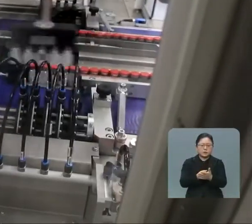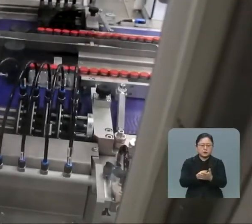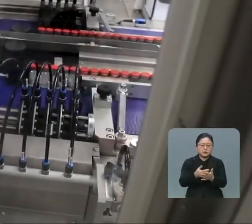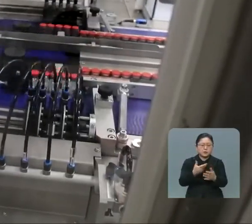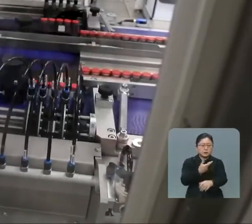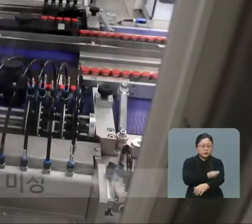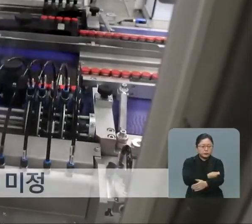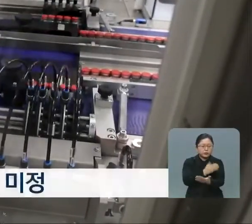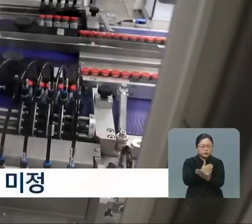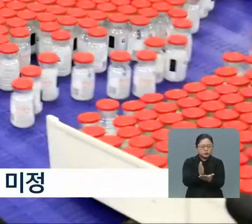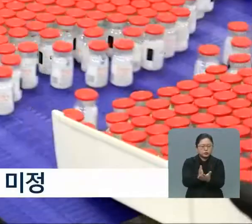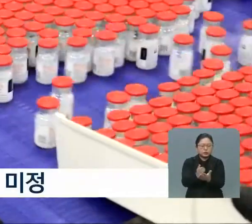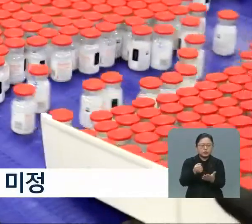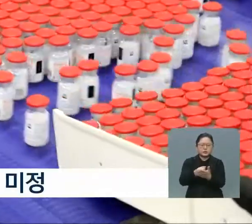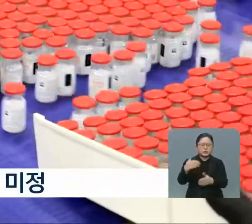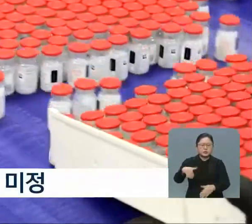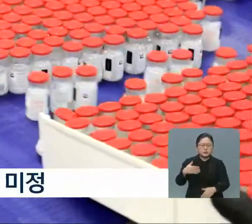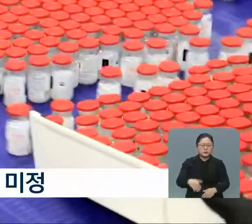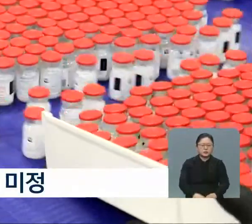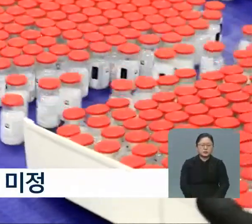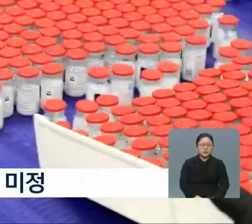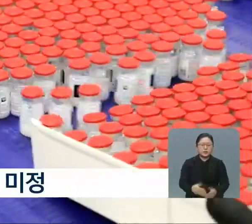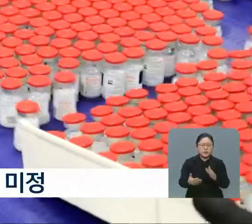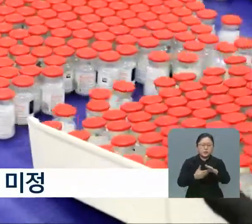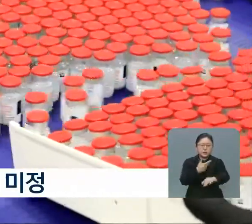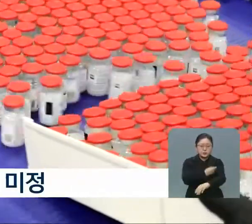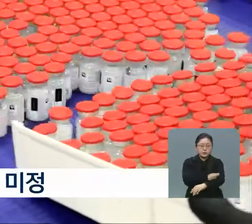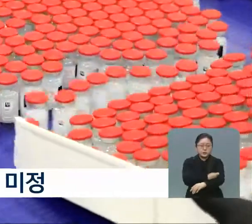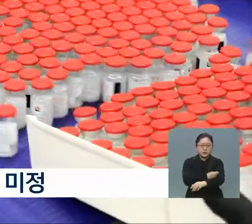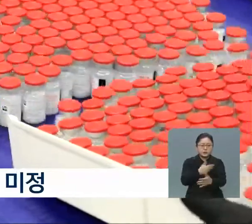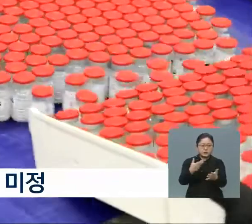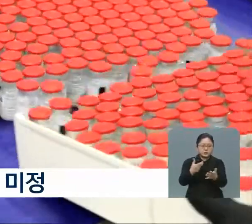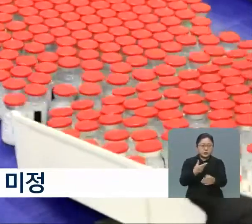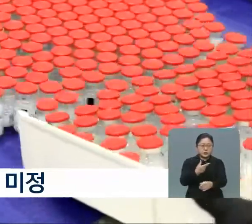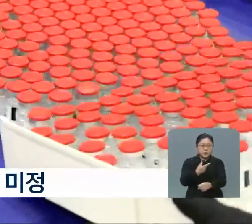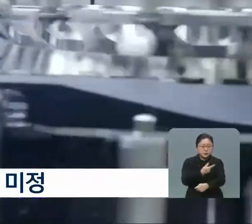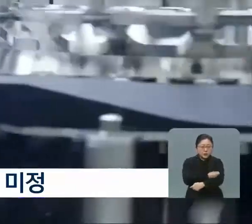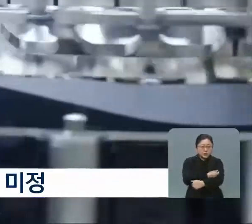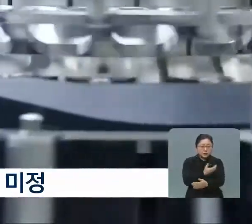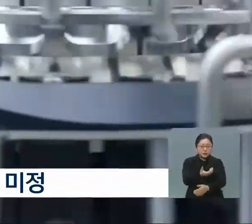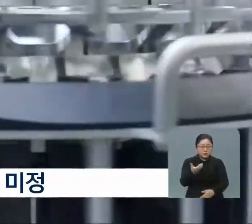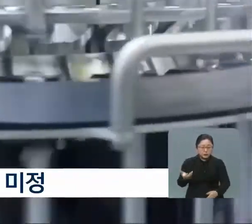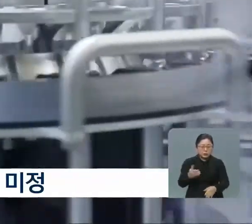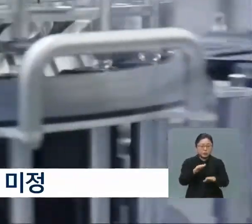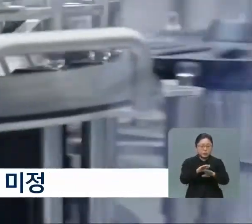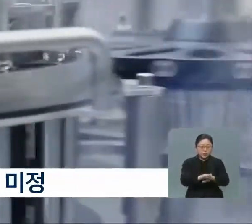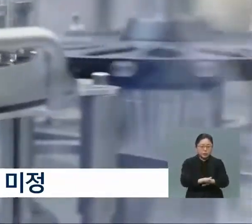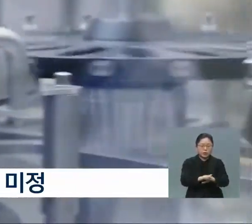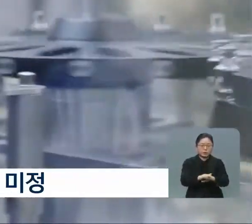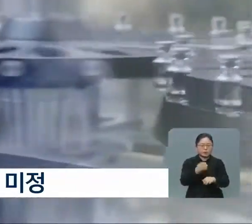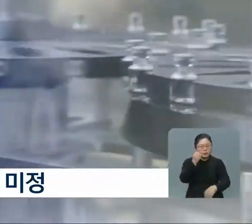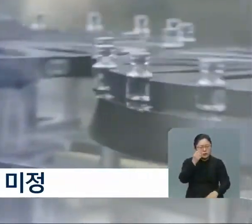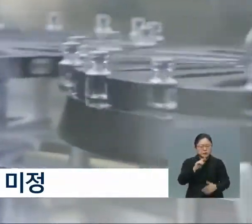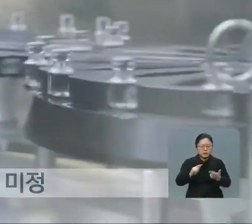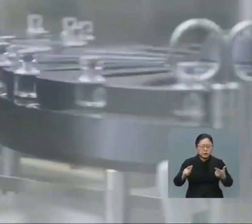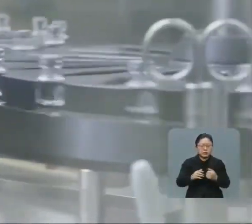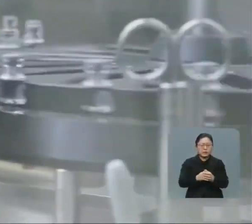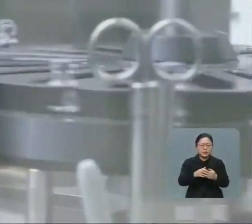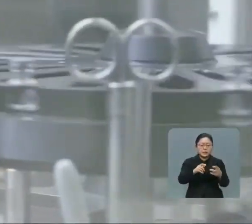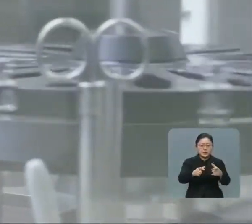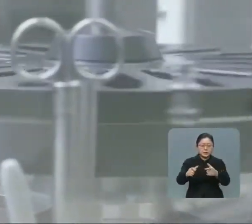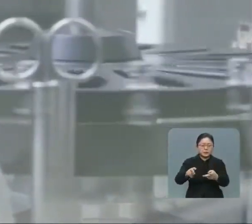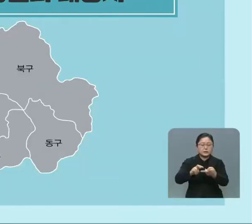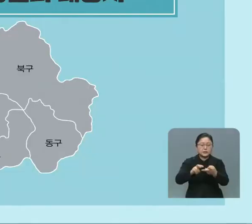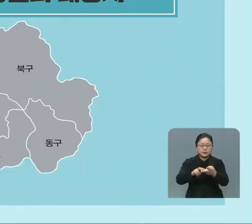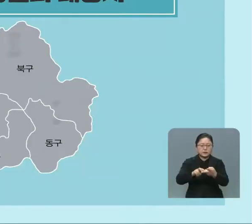종료 역시 아직 미정입니다. 예방접종은 백신의 유통과 보관, 이상반응 대처 등을 위해 지역별 센터를 통해